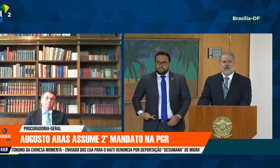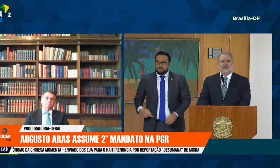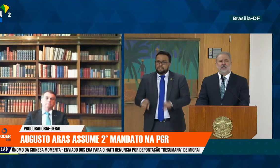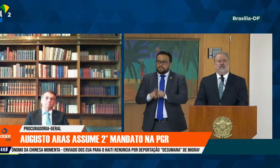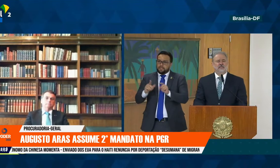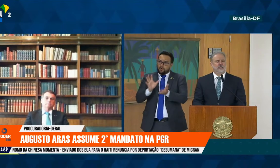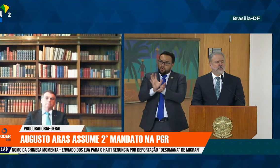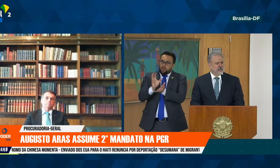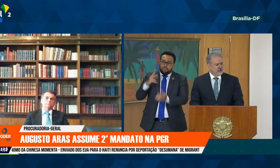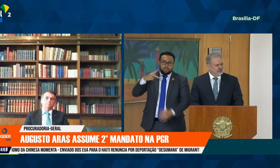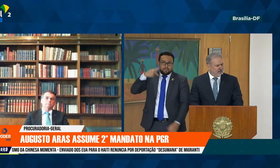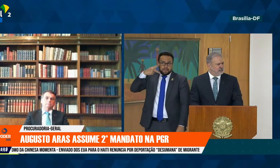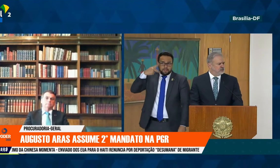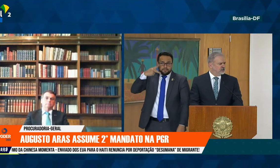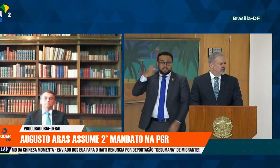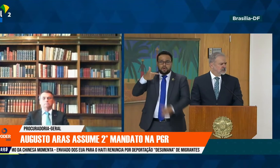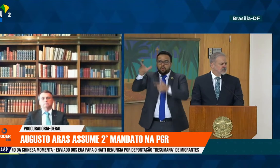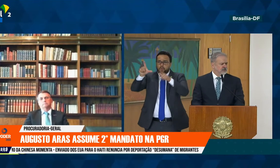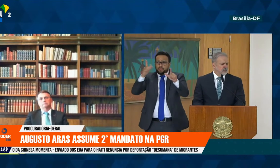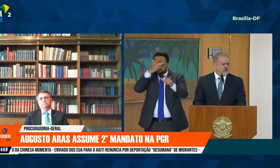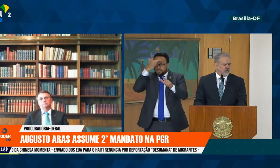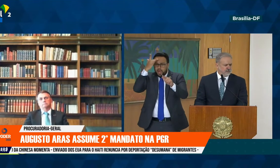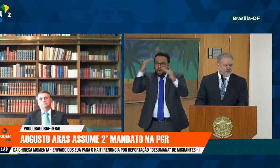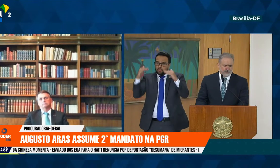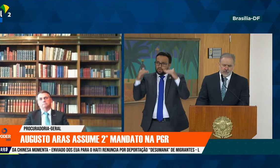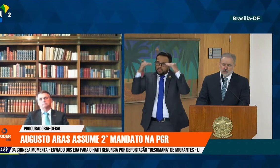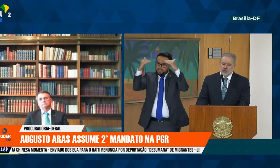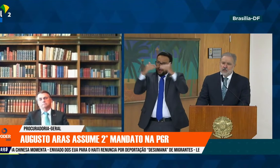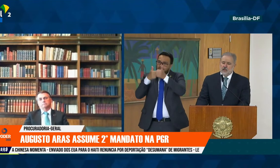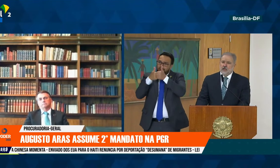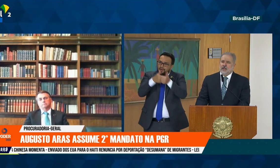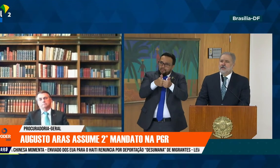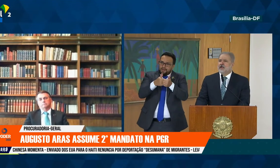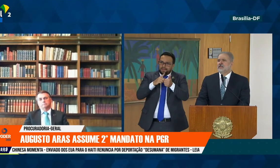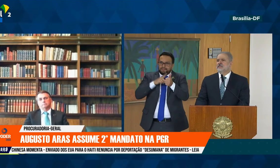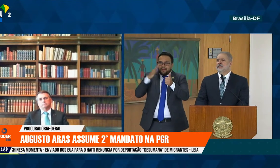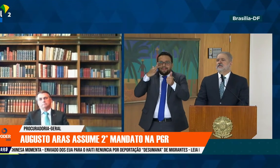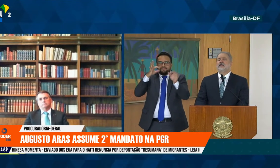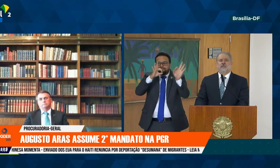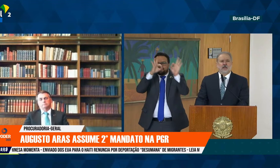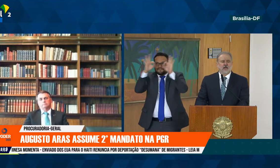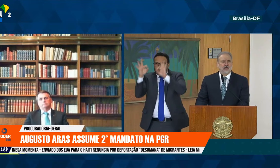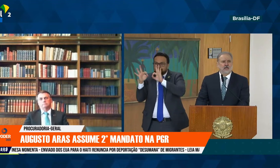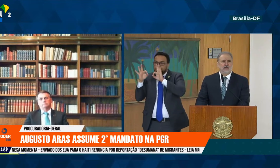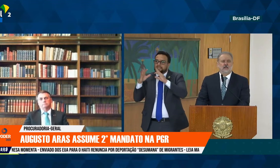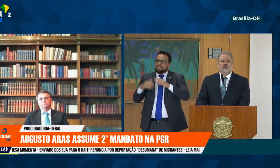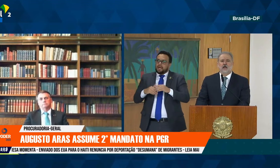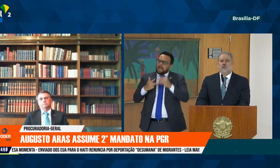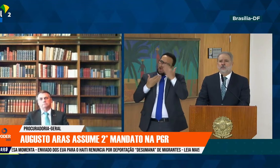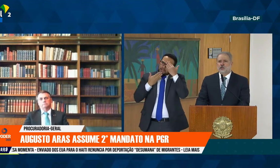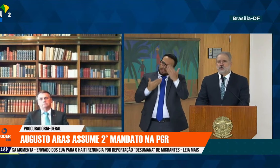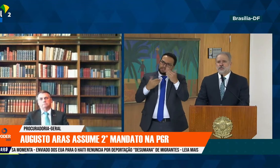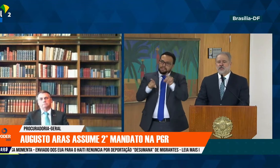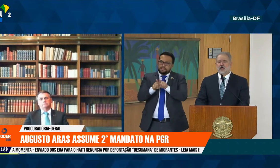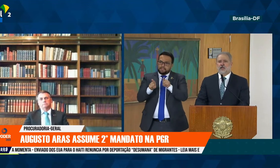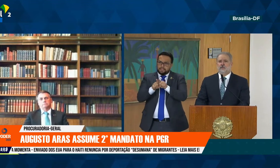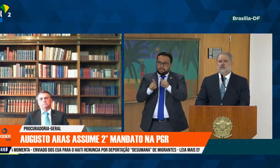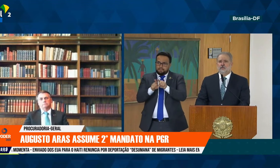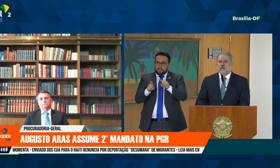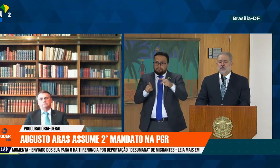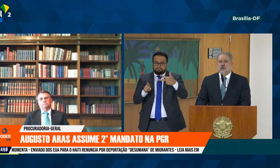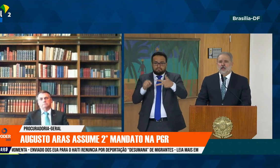parlamentares e as demais autoridades que nos acompanham. Quero agradecer também aqui ao Poder